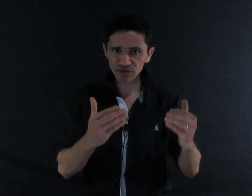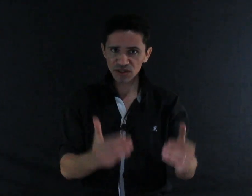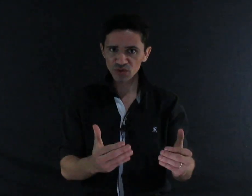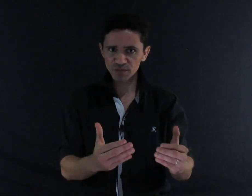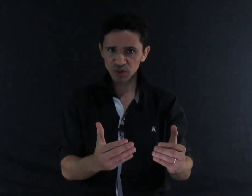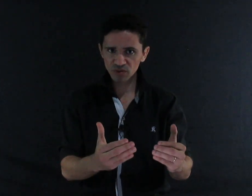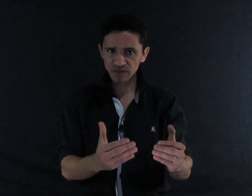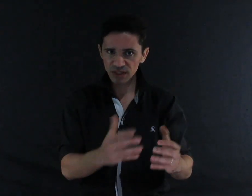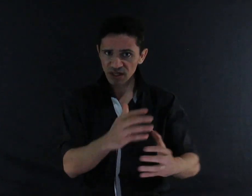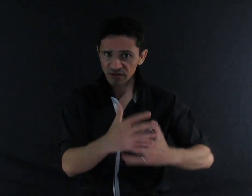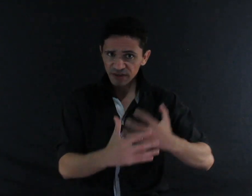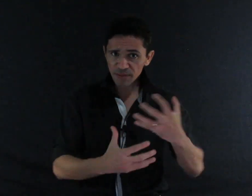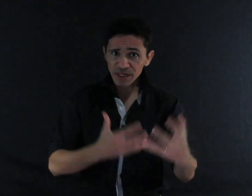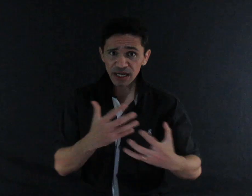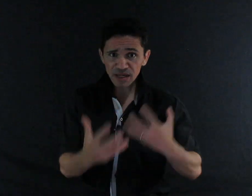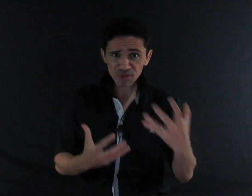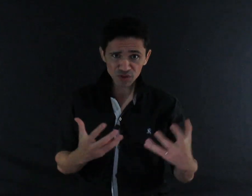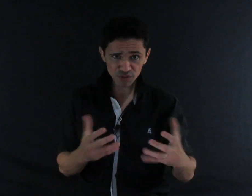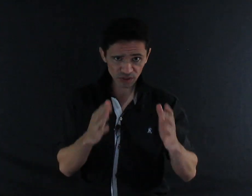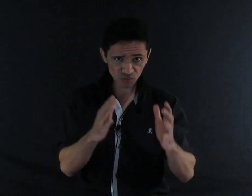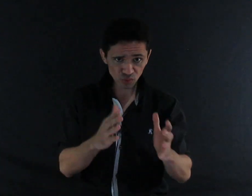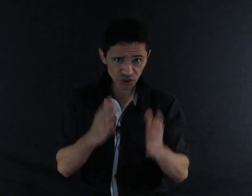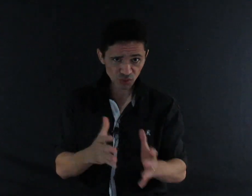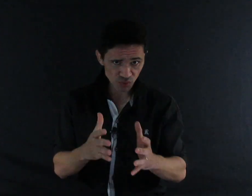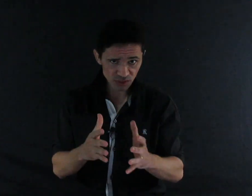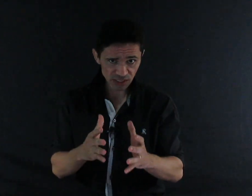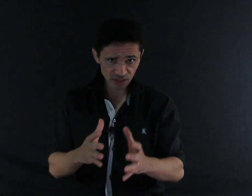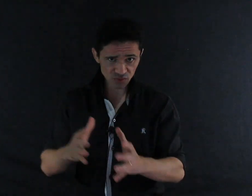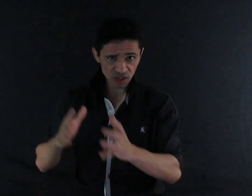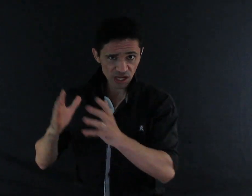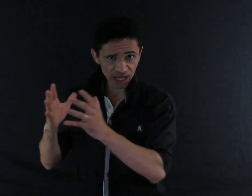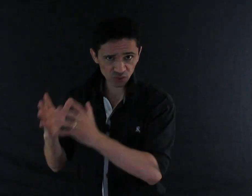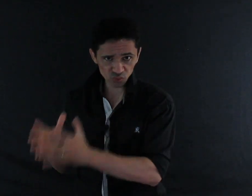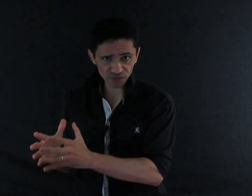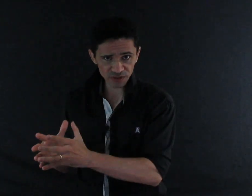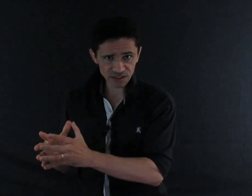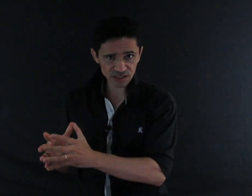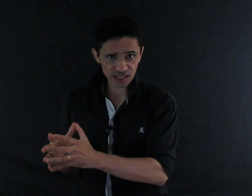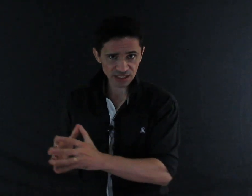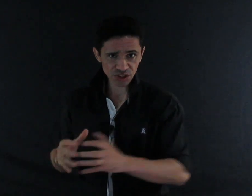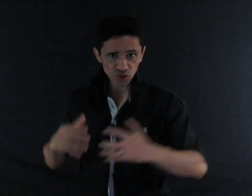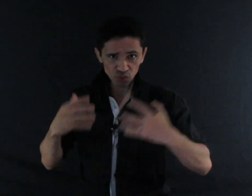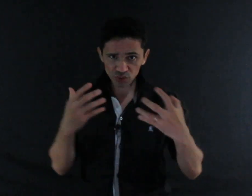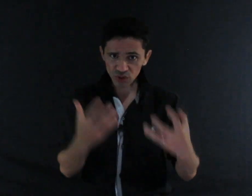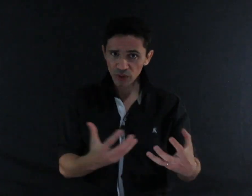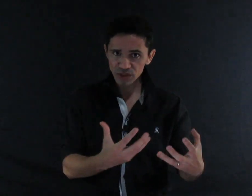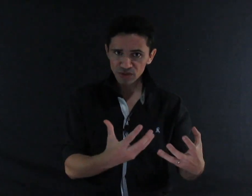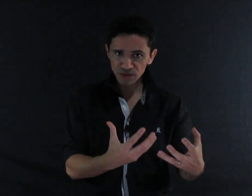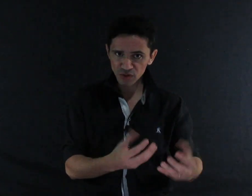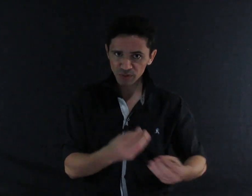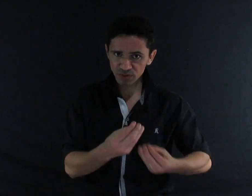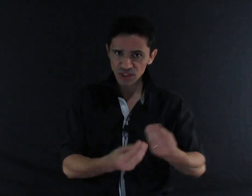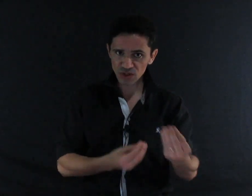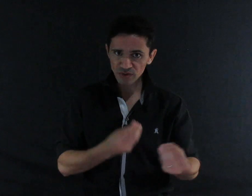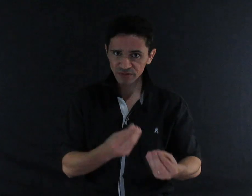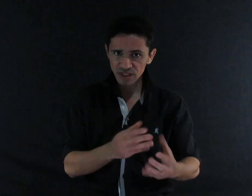valioso para a tua vida. Vai abrir caminhos para o teu sucesso, a tua felicidade e o teu relacionamento, para você ter uma vida